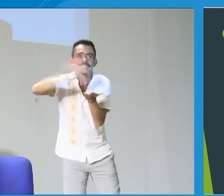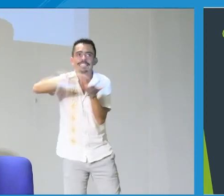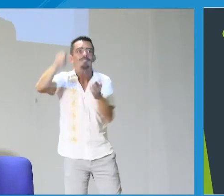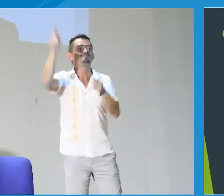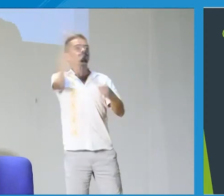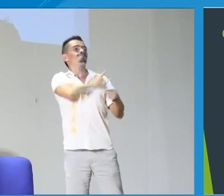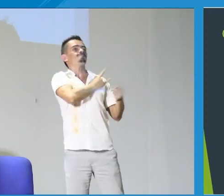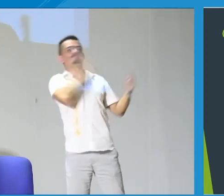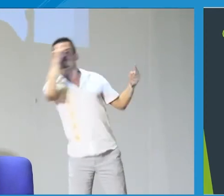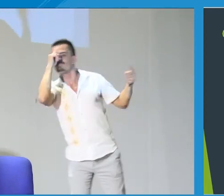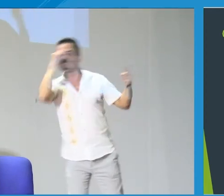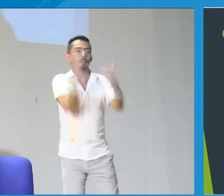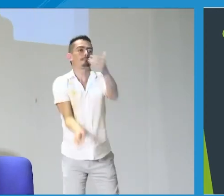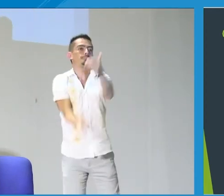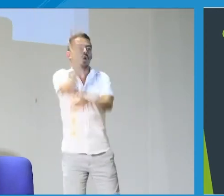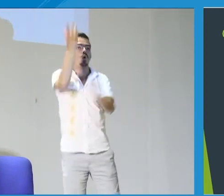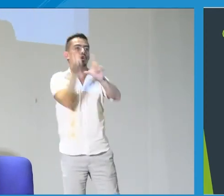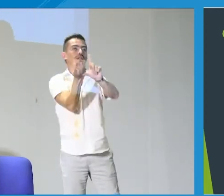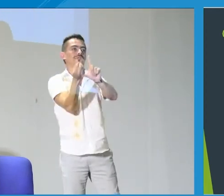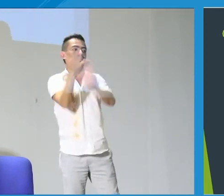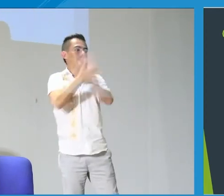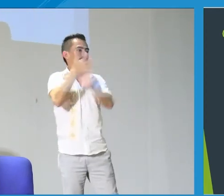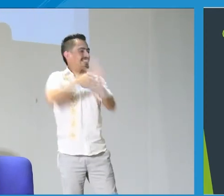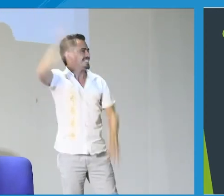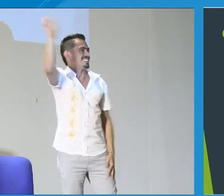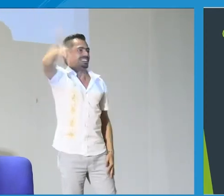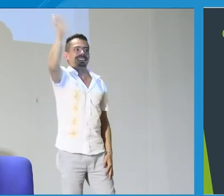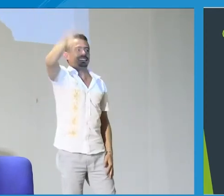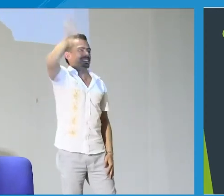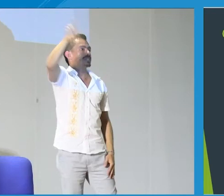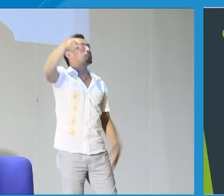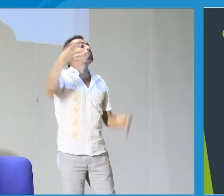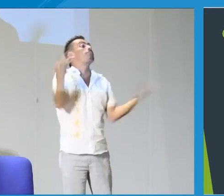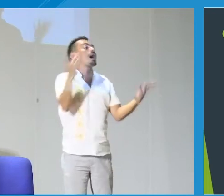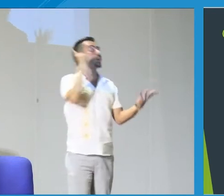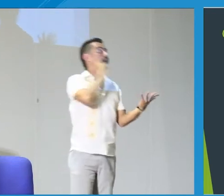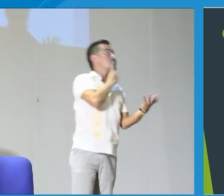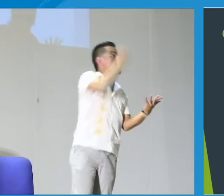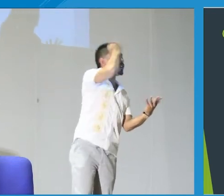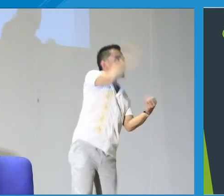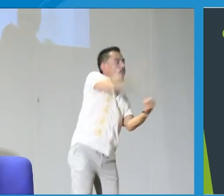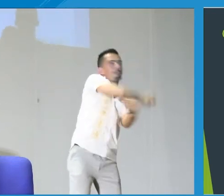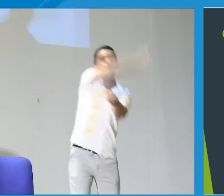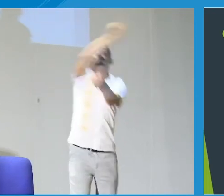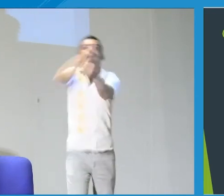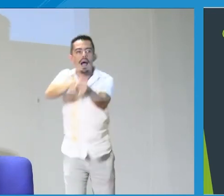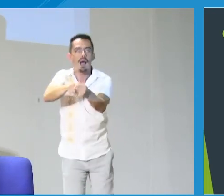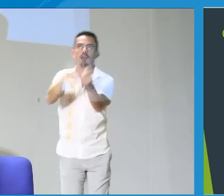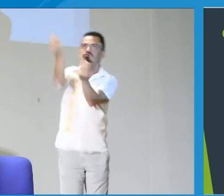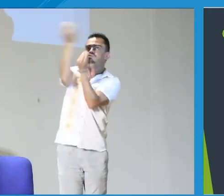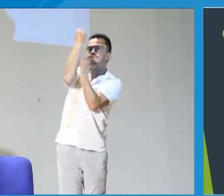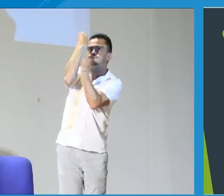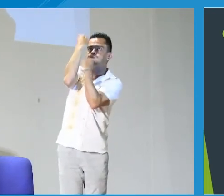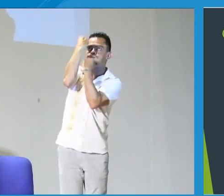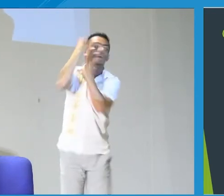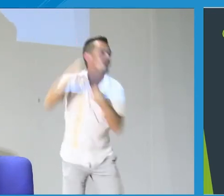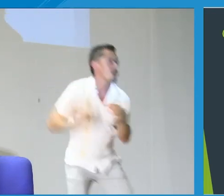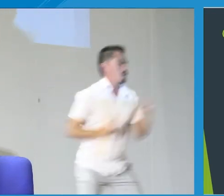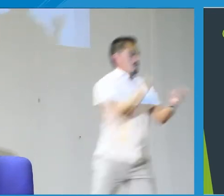Es importante a manera de conclusión, ¿sí? Que en las universidades se cree esa licenciatura en lengua de señas colombiana.